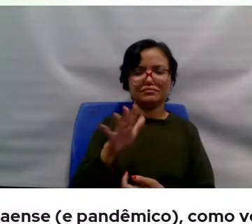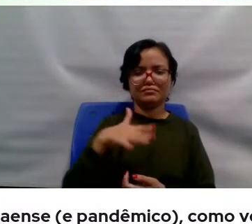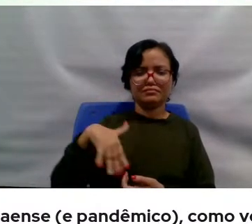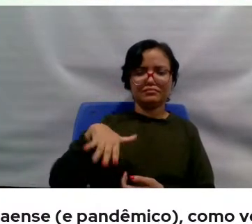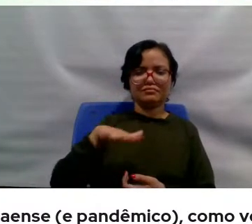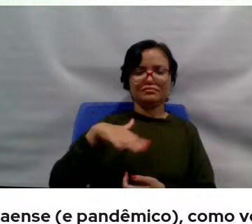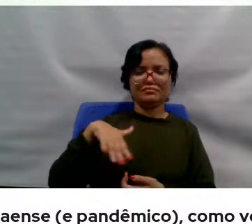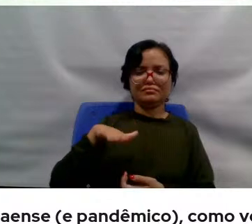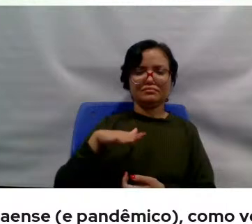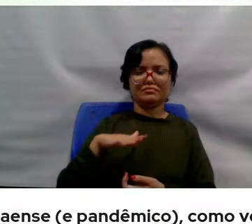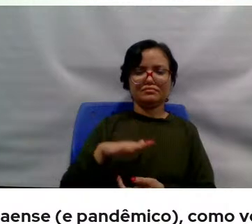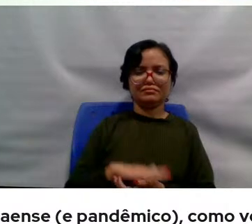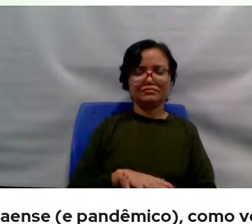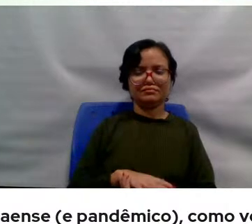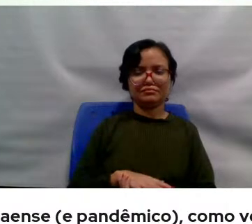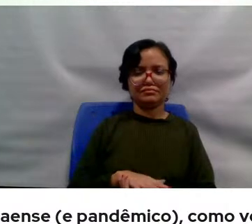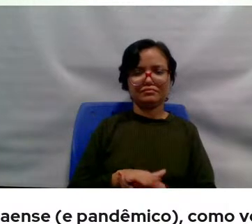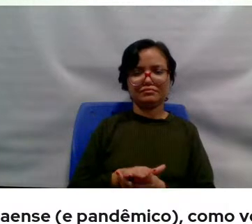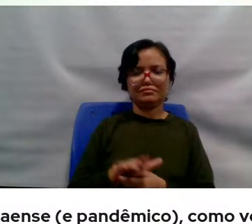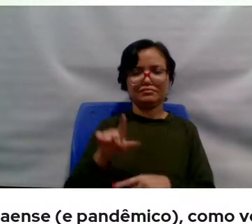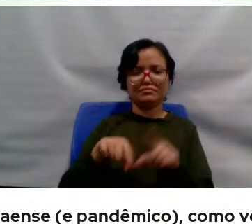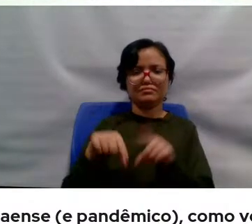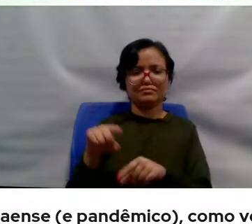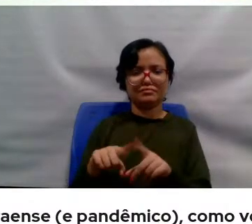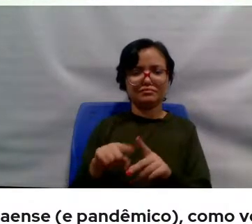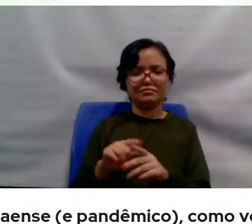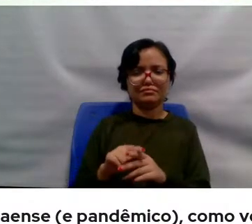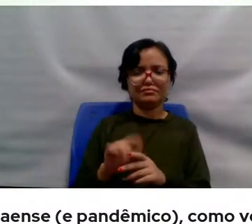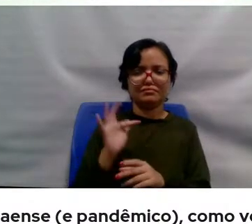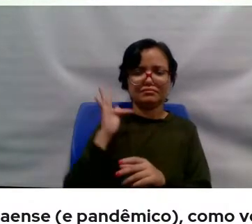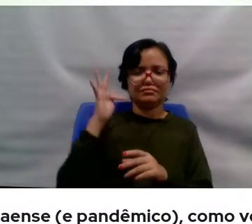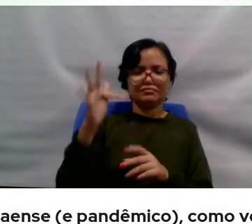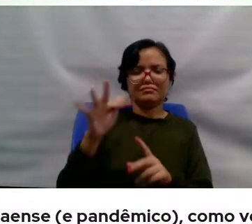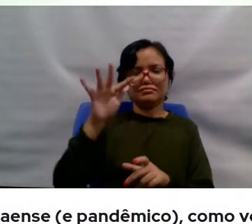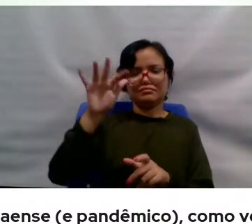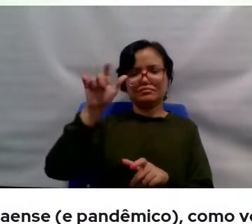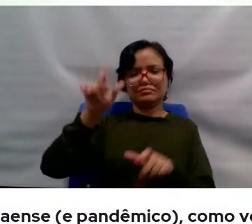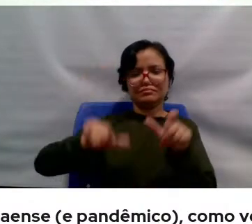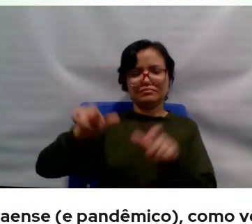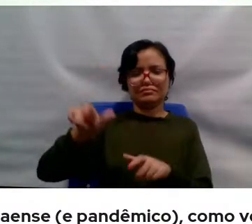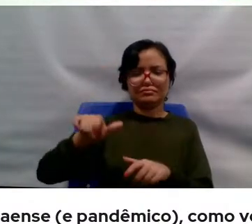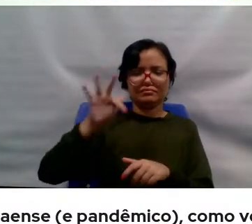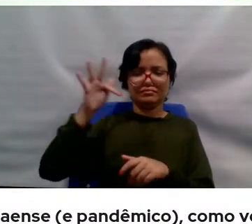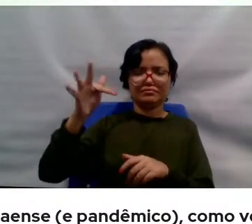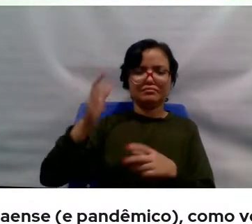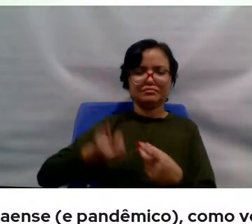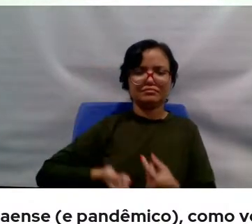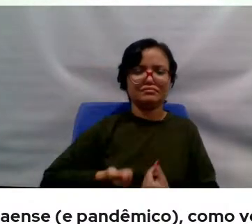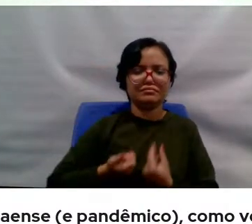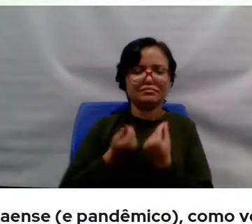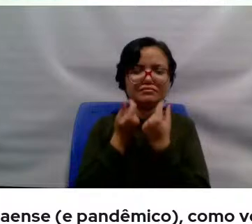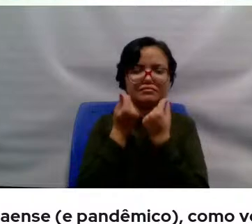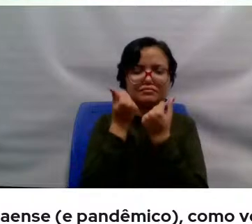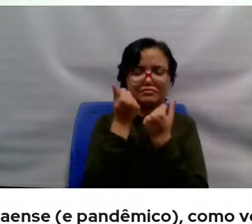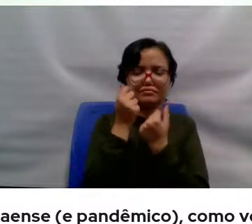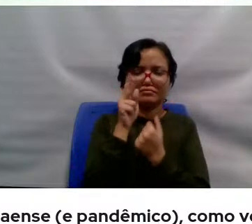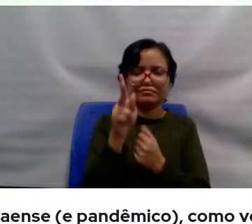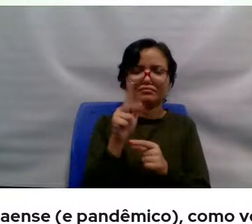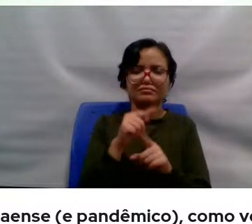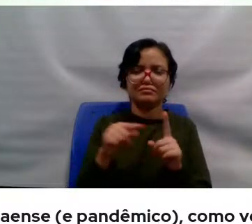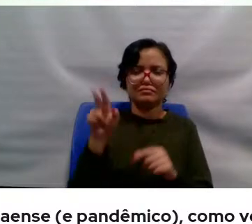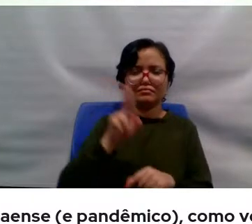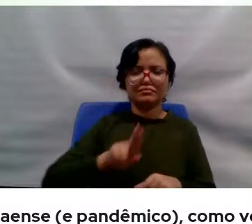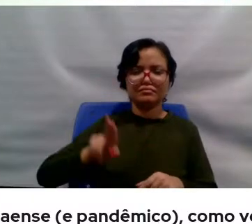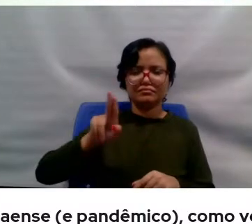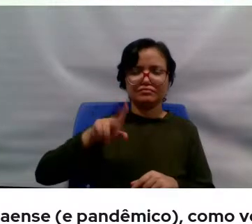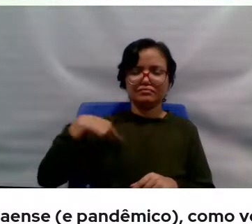utilitarista que prepara mão de obras para um futuro promissor em que todos serão muito ricos e poderosos, mas uma universidade